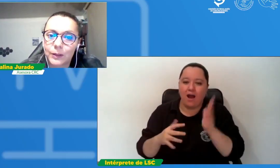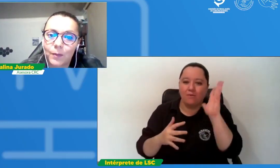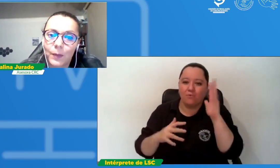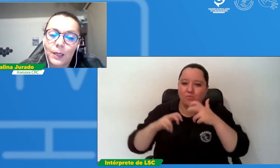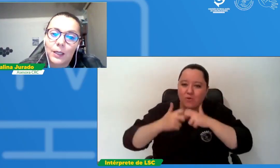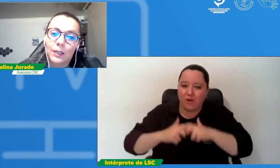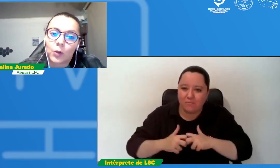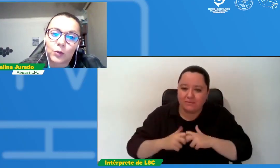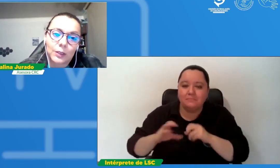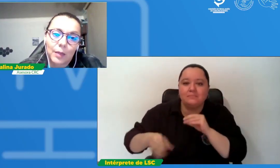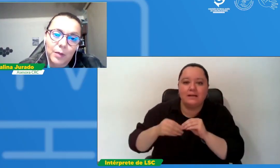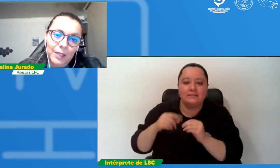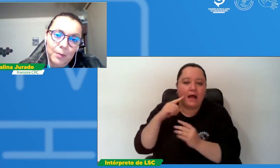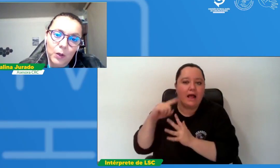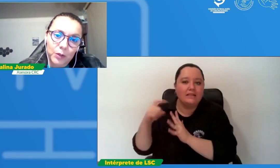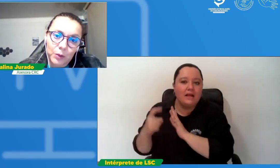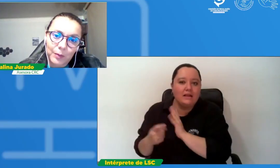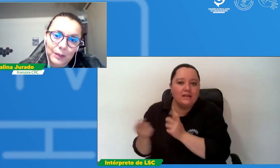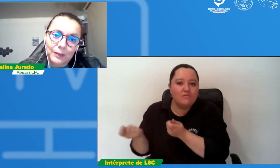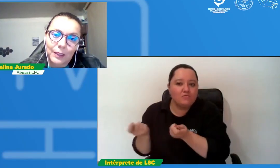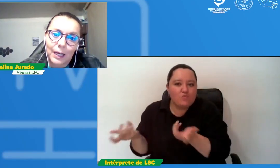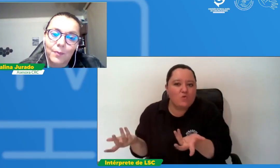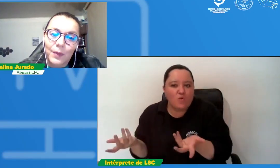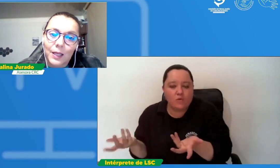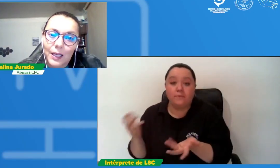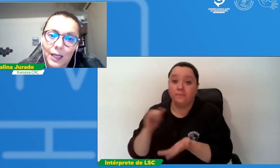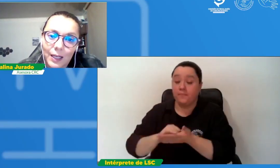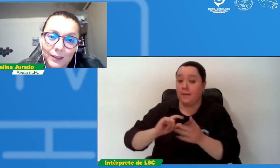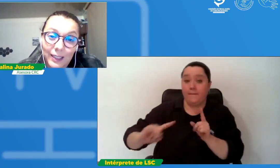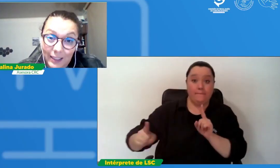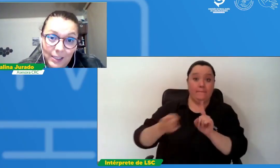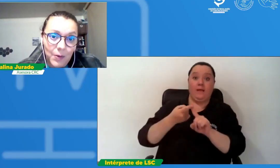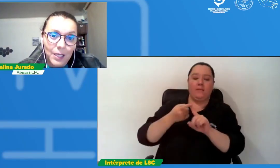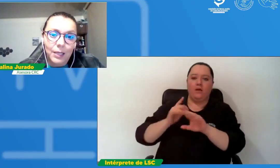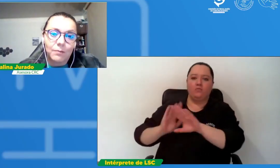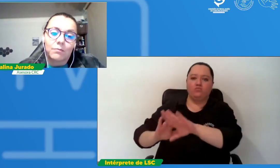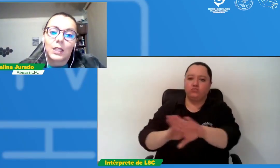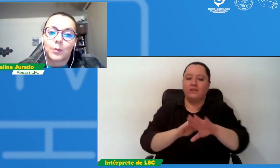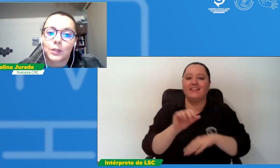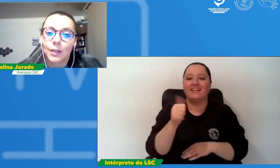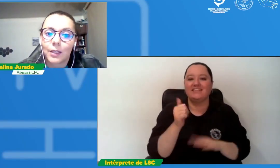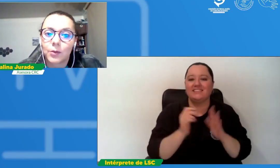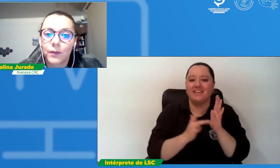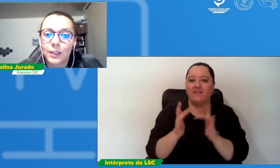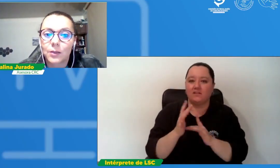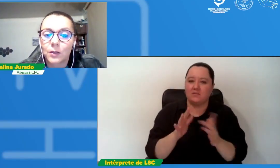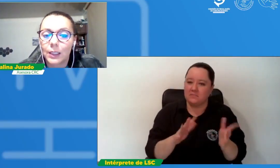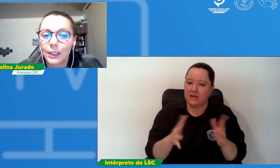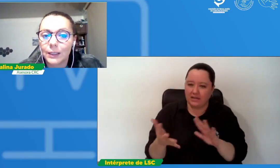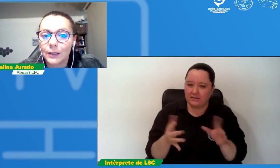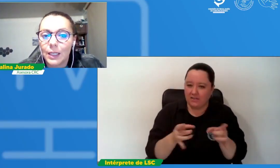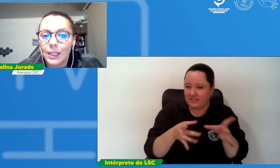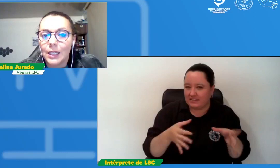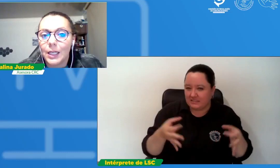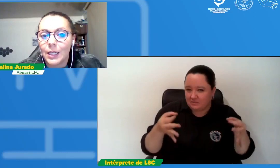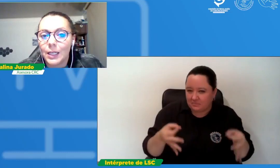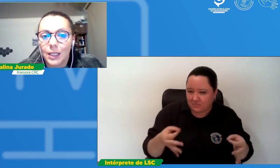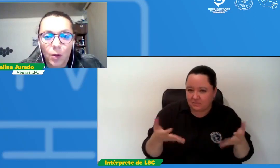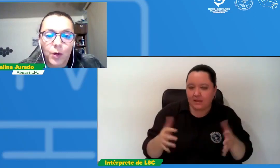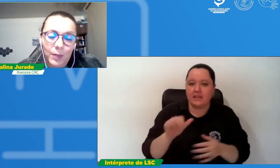entonces el primer llamado seguramente será hacia el 10 de abril digamos que ya hablando en fechas concretas y obviamente